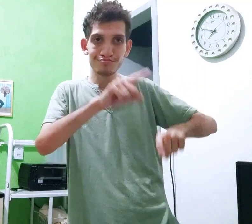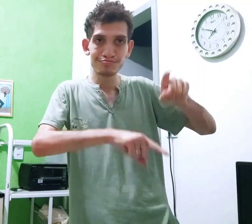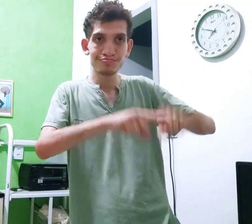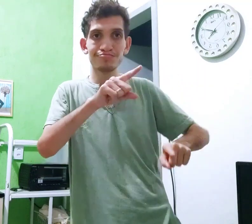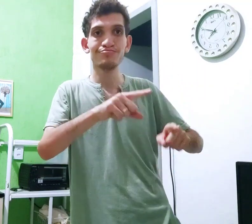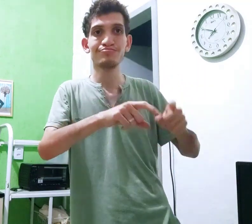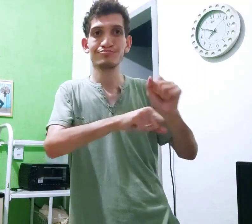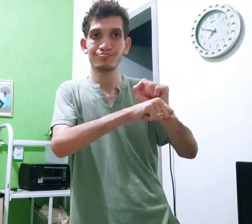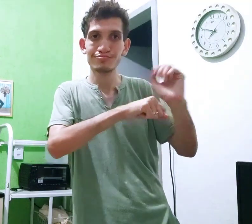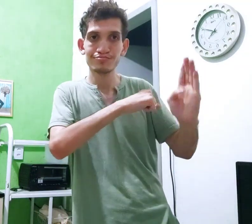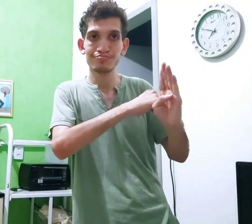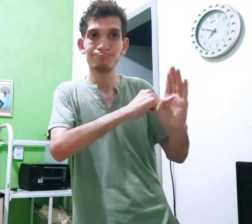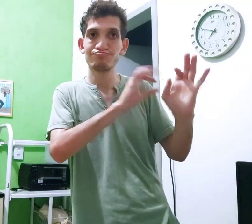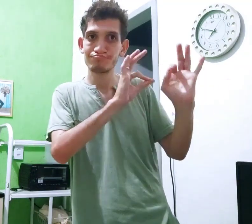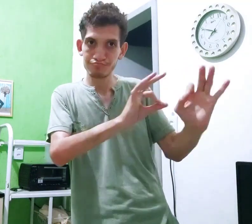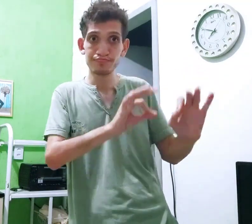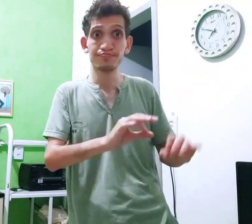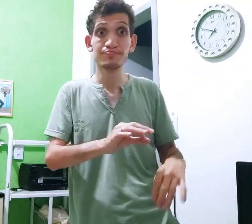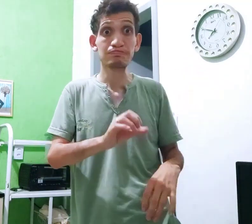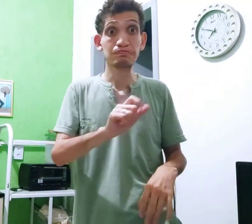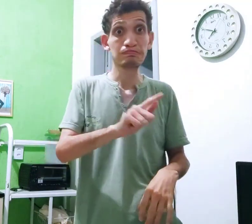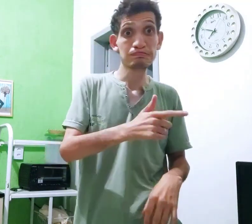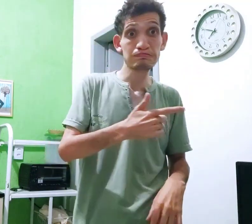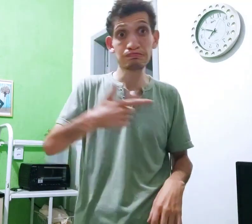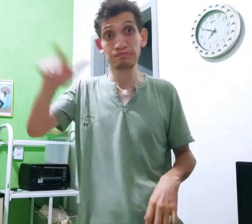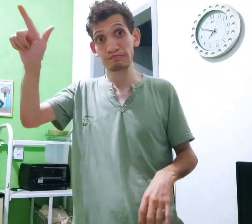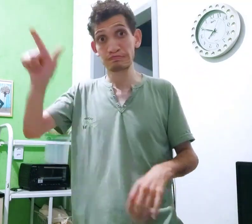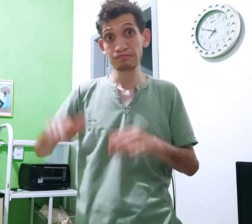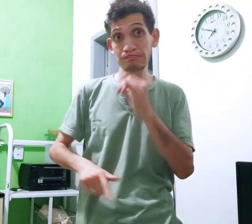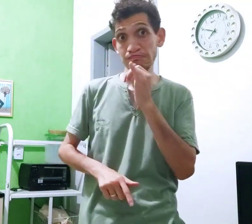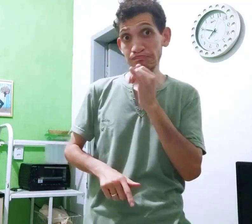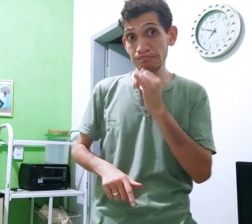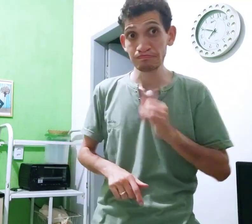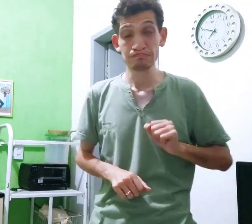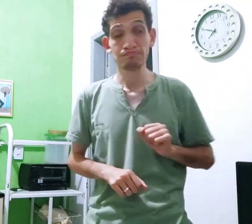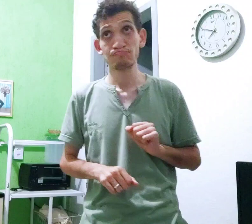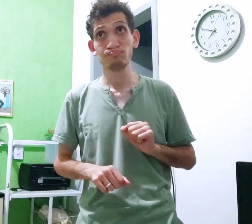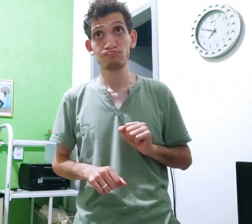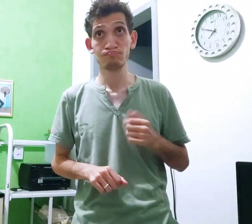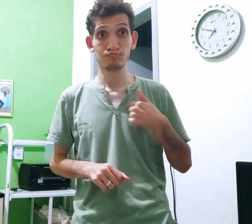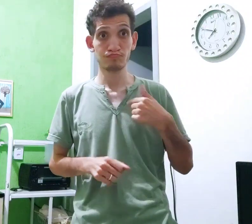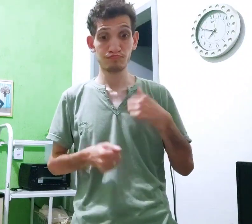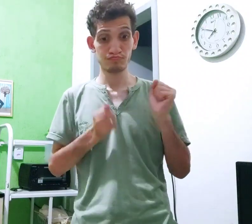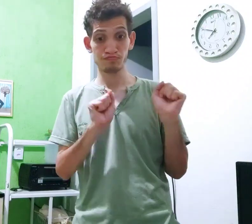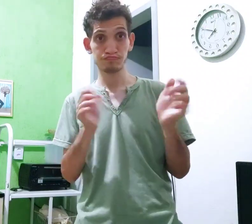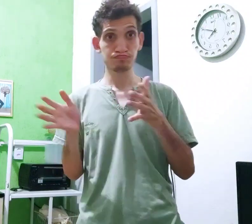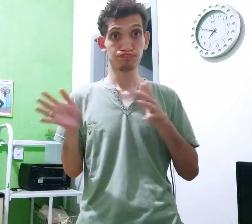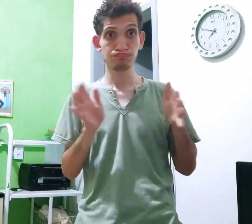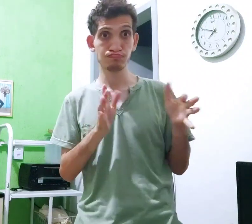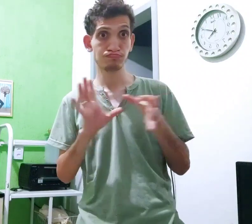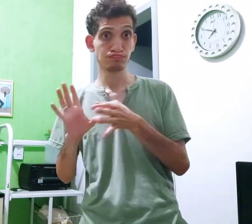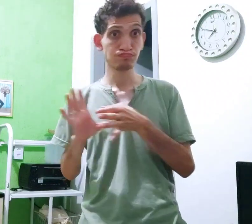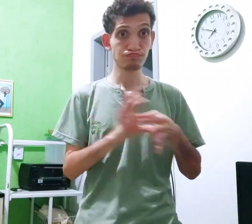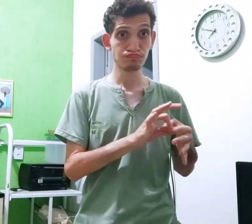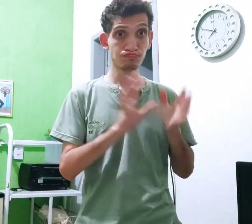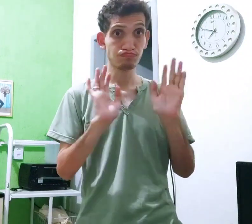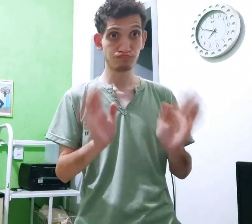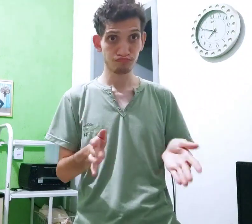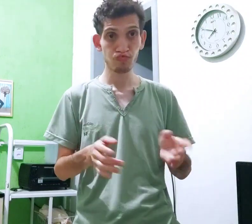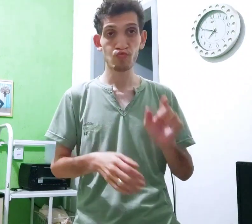Por que que eu comprar material Eu substituí Eu sinalizei assim Fazer um outro, por exemplo Eu estou sinalizando